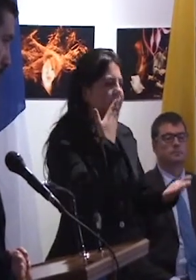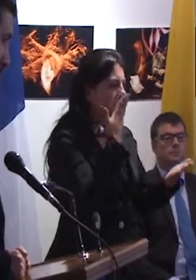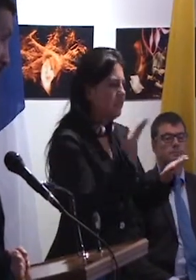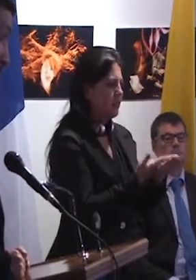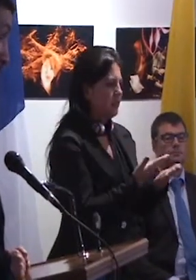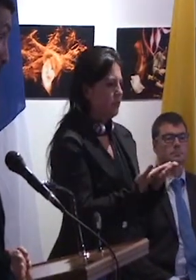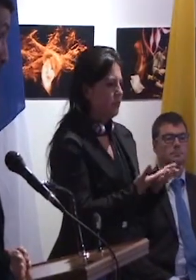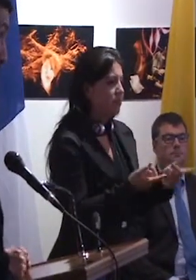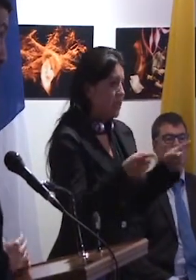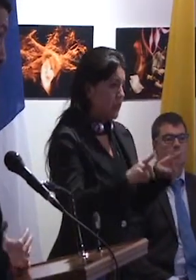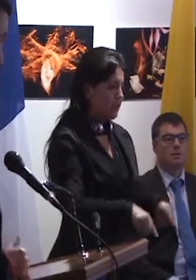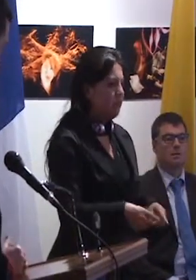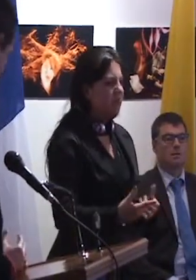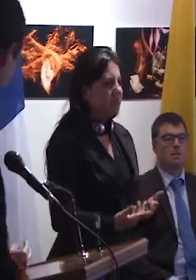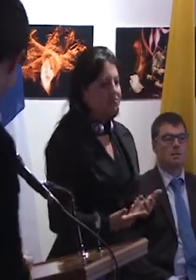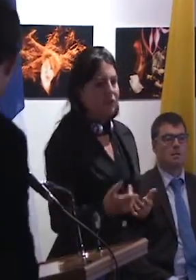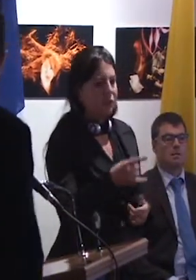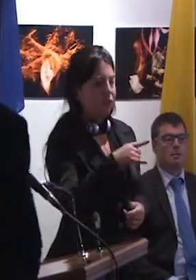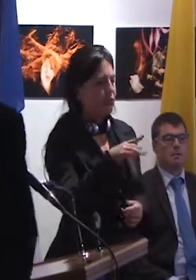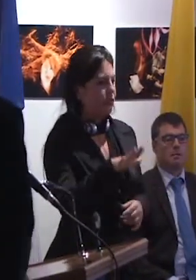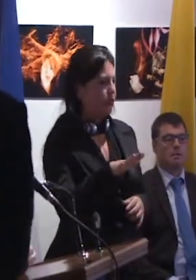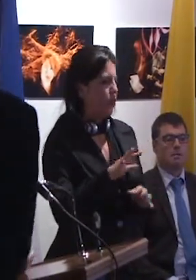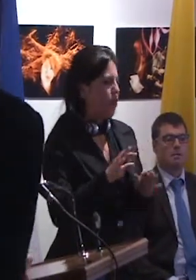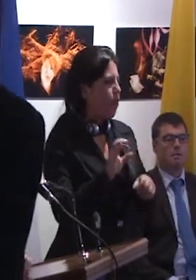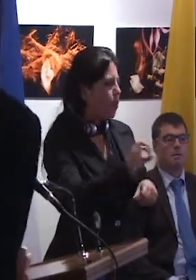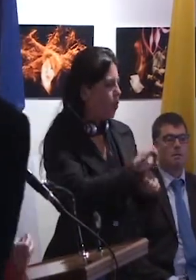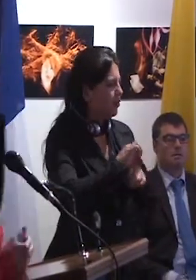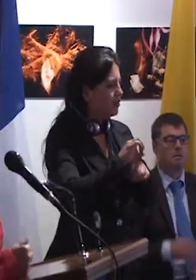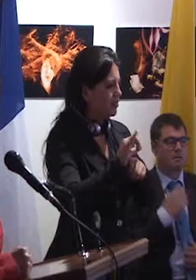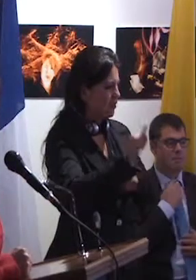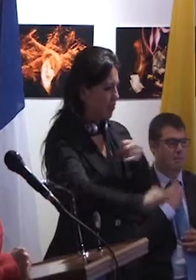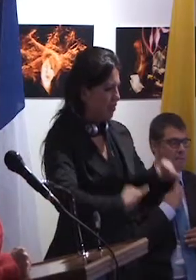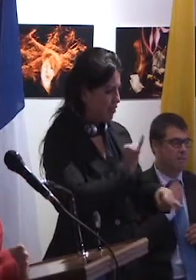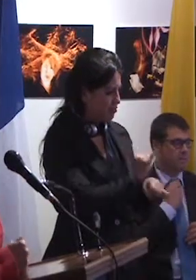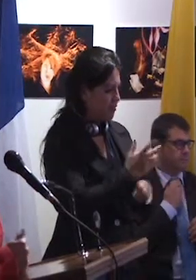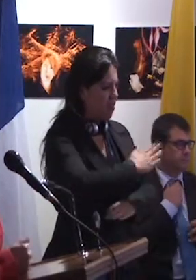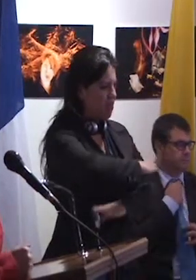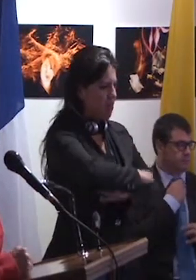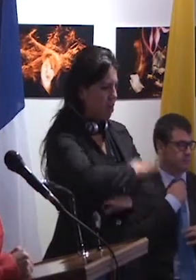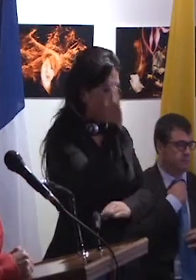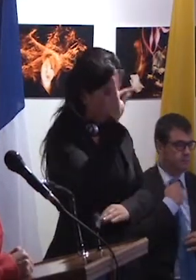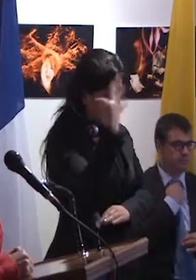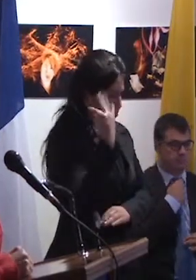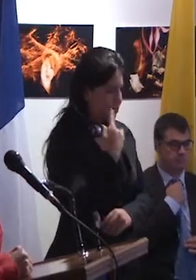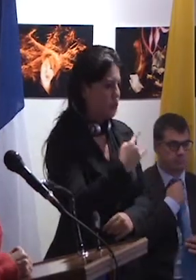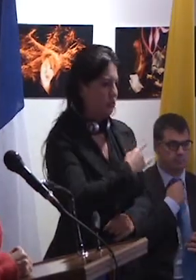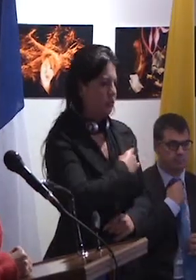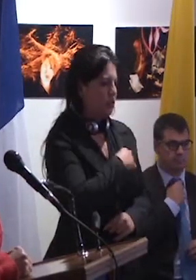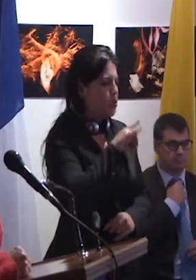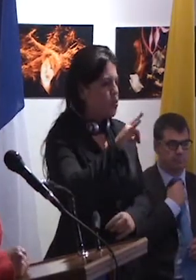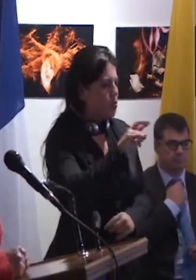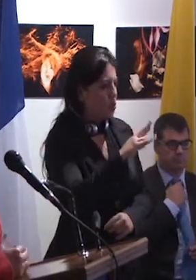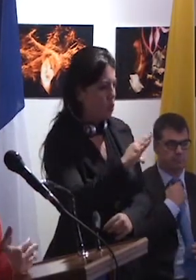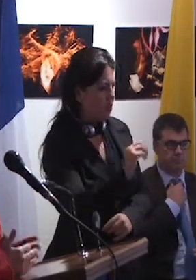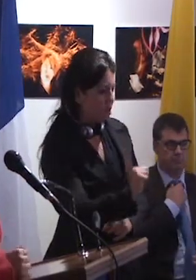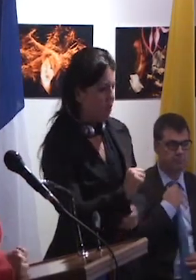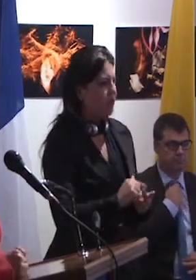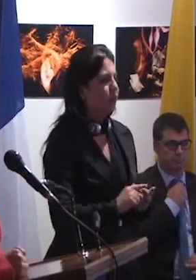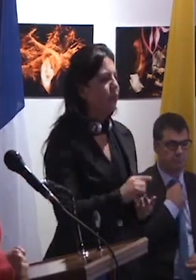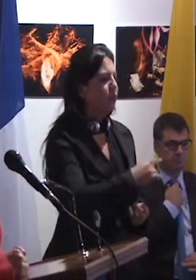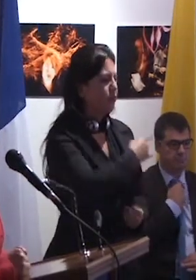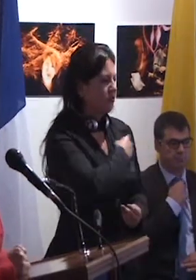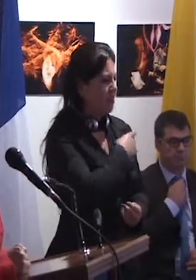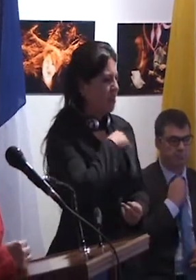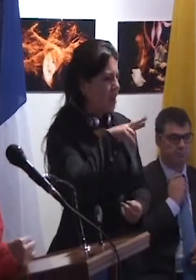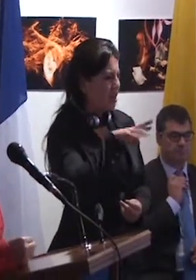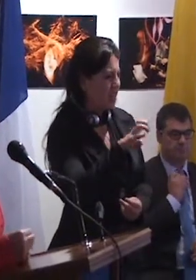también a las organizaciones internacionales, la Embajada de Francia, la Universidad de Urca, la Universidad